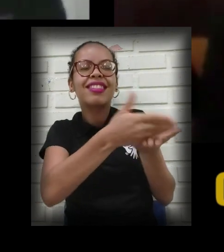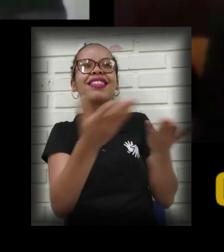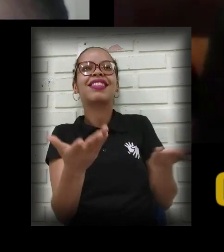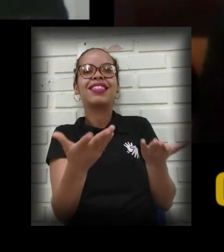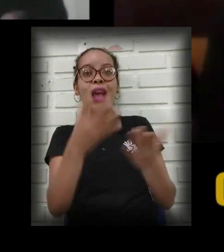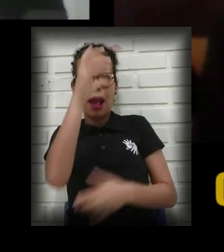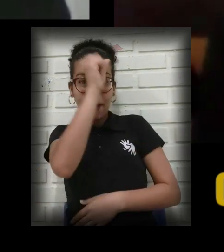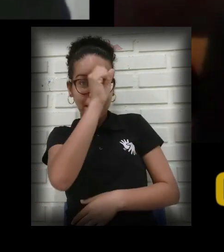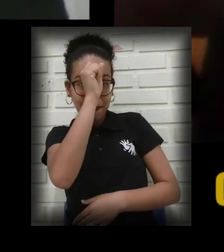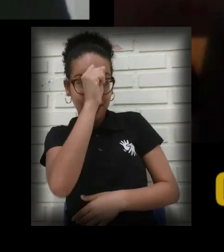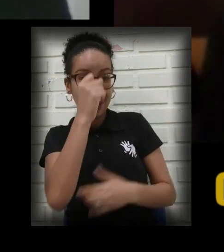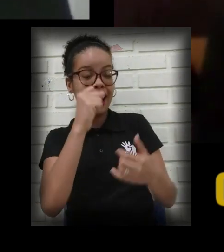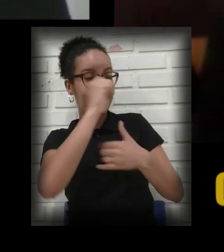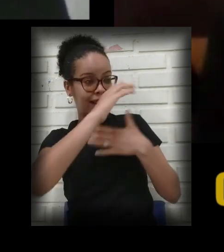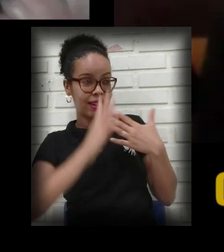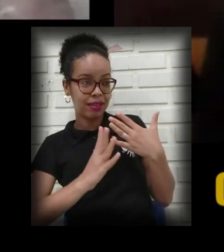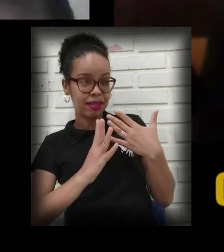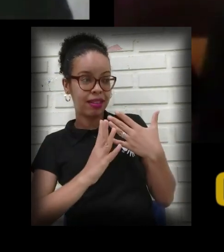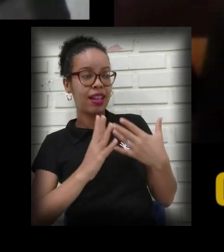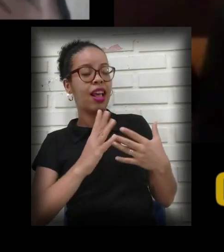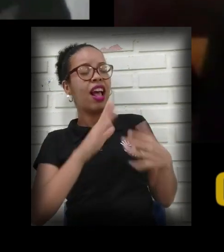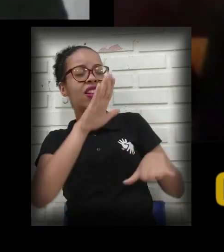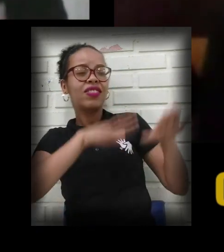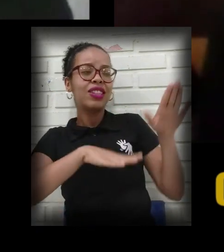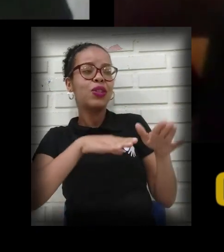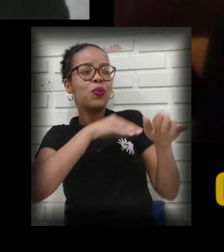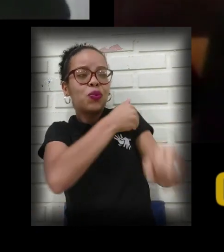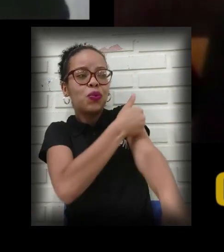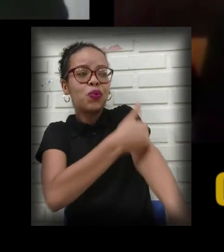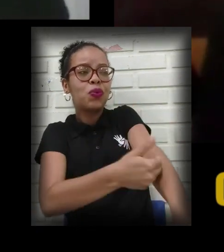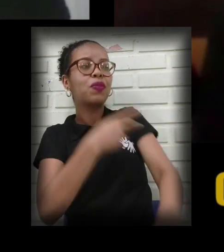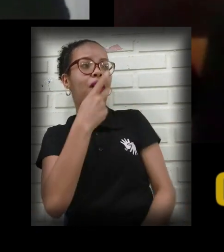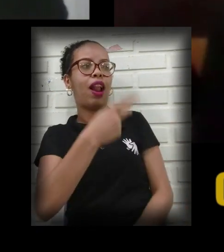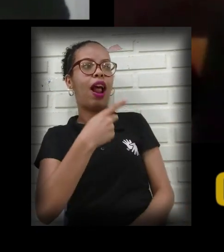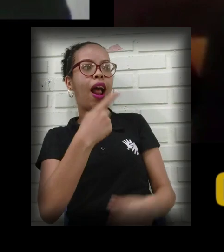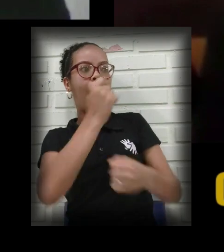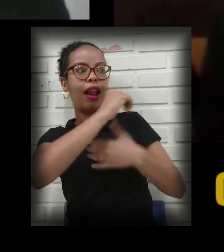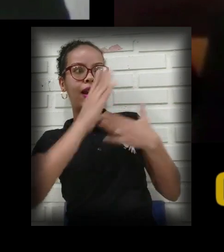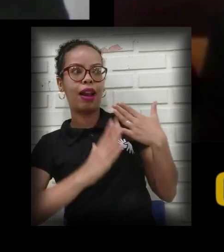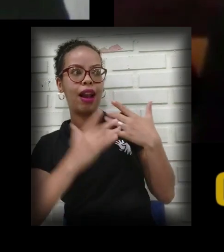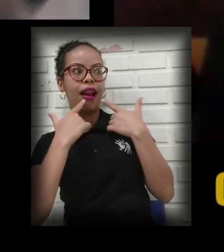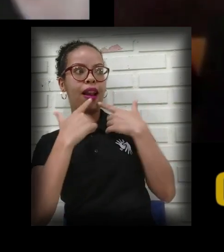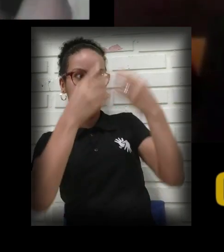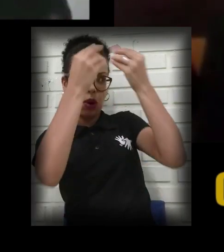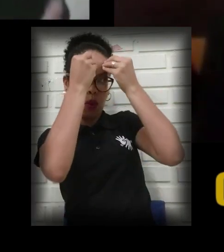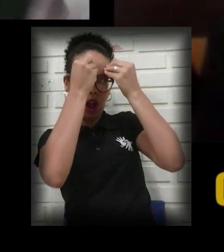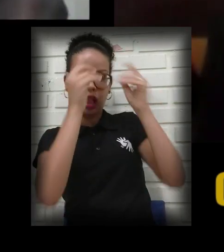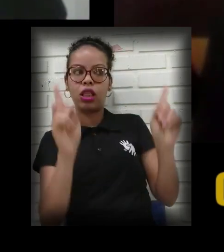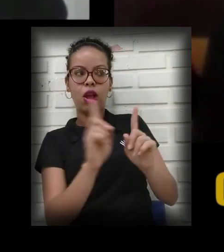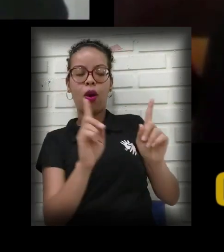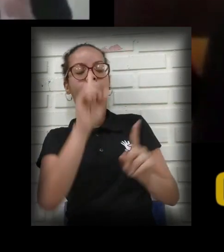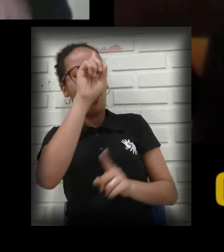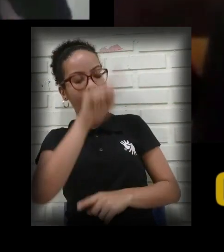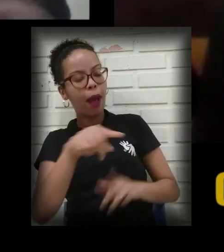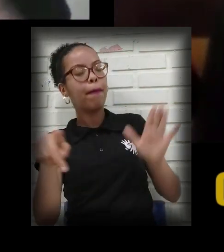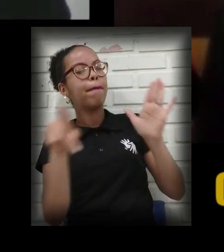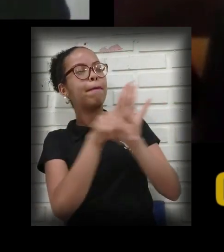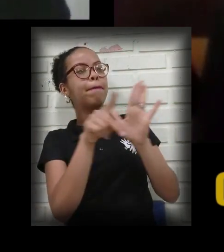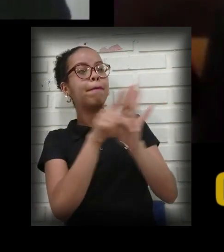aprendizado da Libras, a gente costuma dizer que a Libras é uma linguagem. A Libras é considerada uma língua.